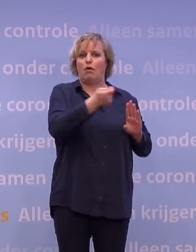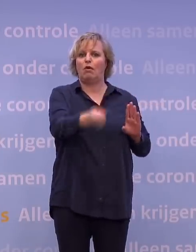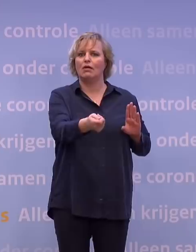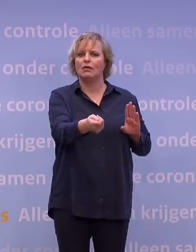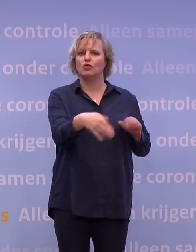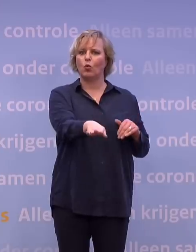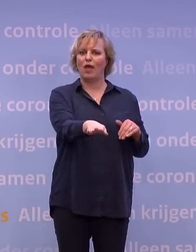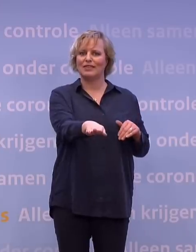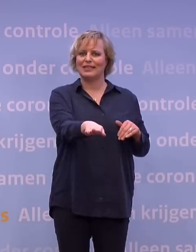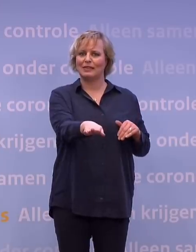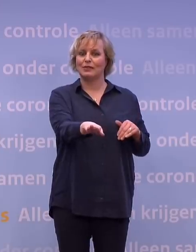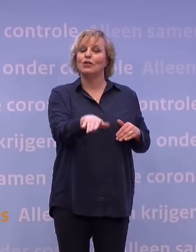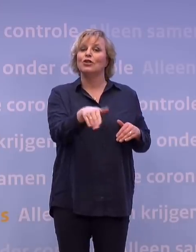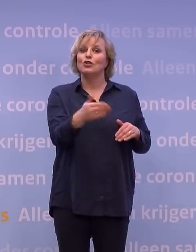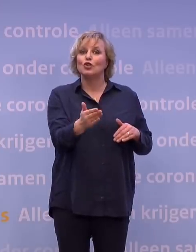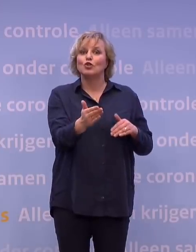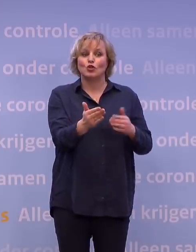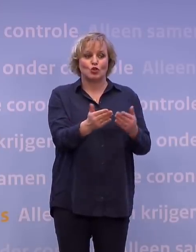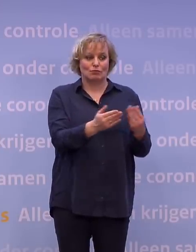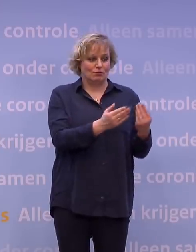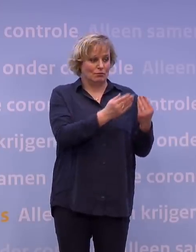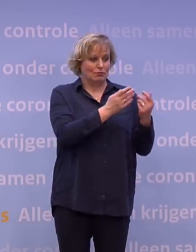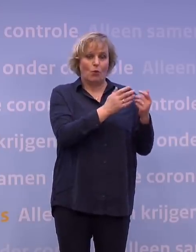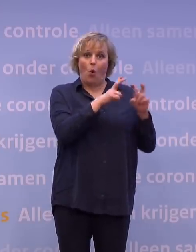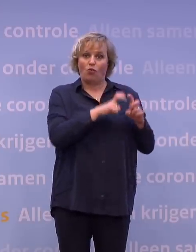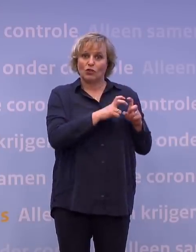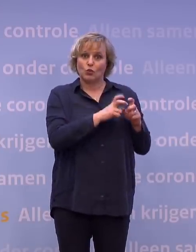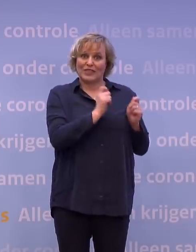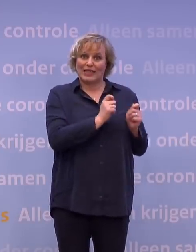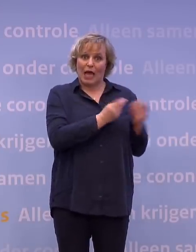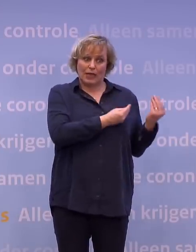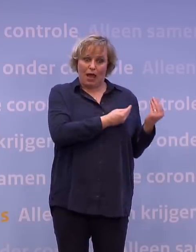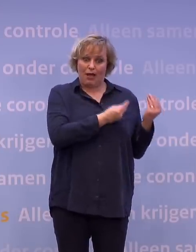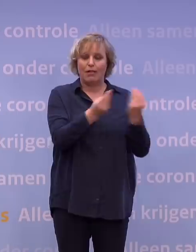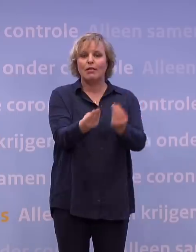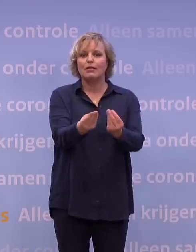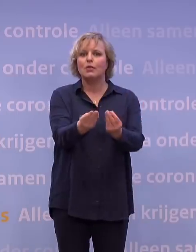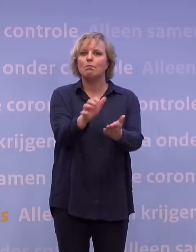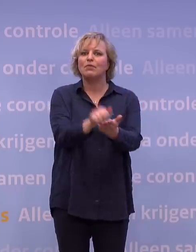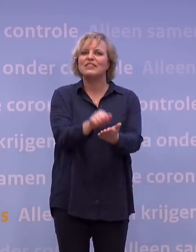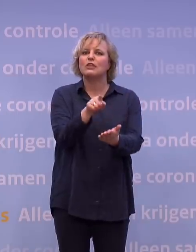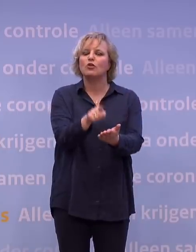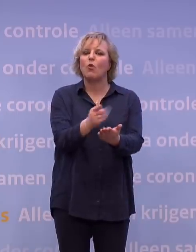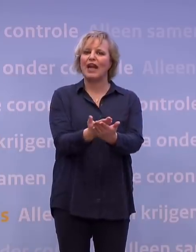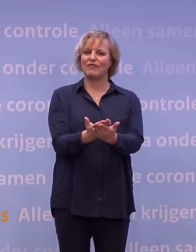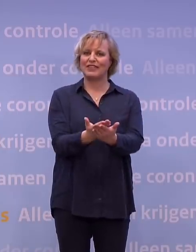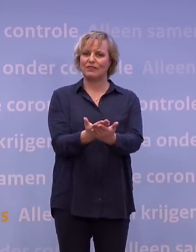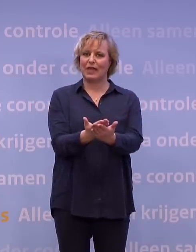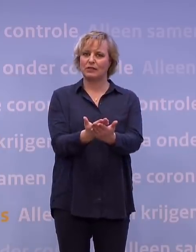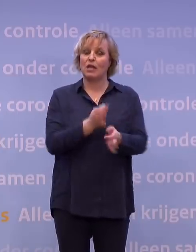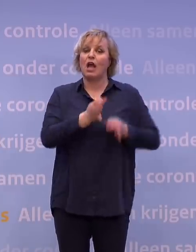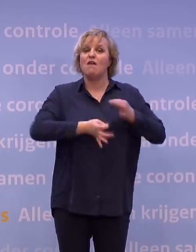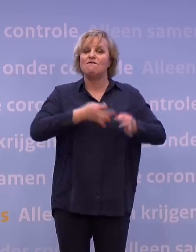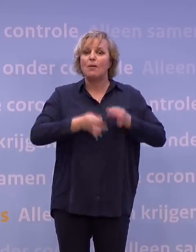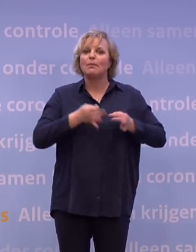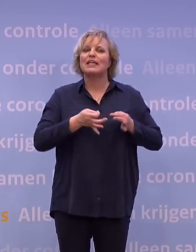dan gaat het erover welke onderzoeksdata heb je overlegd en kun je dus ook bevestigen in zijn effectiviteit. En daarvan zegt dus de fabrikant, nou, tussen de